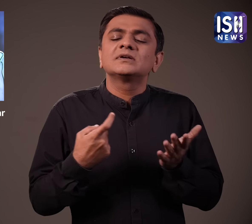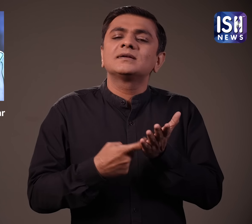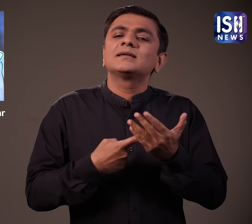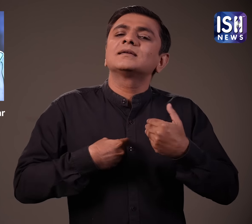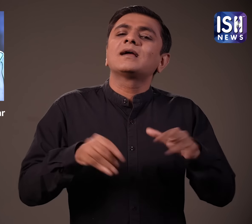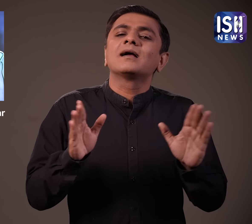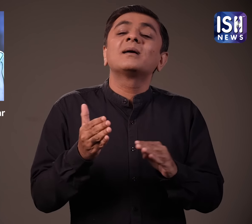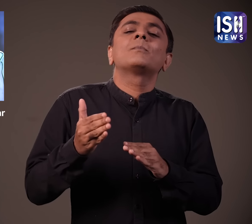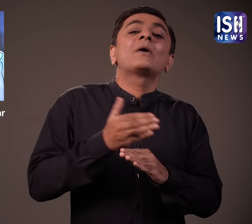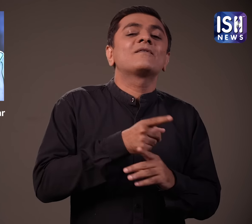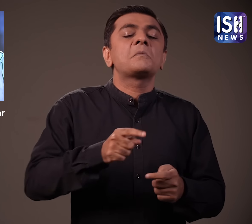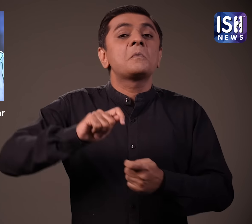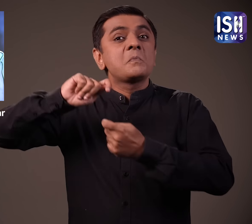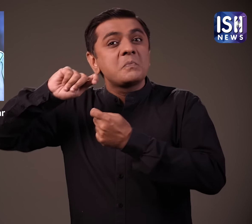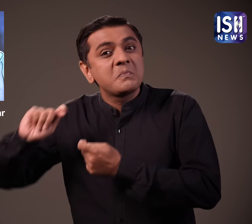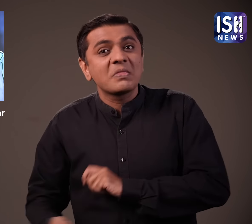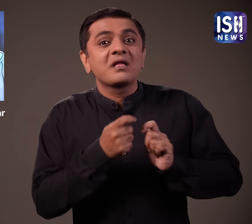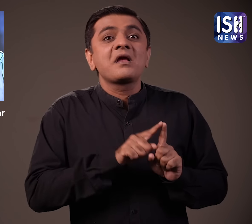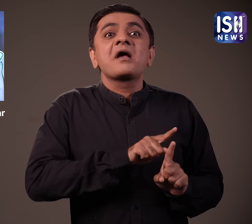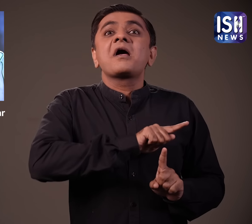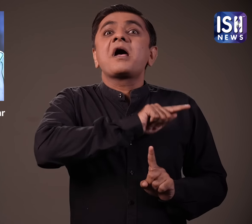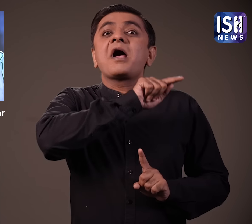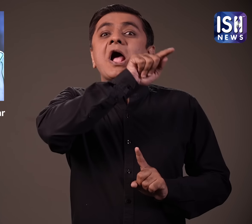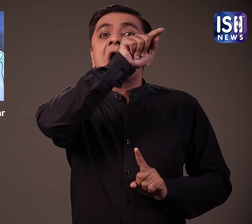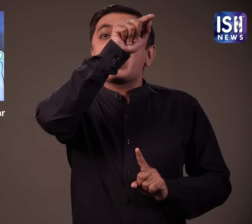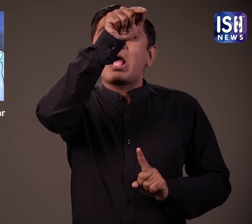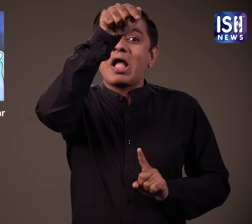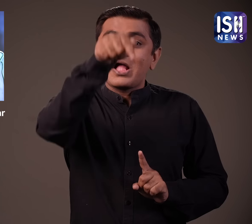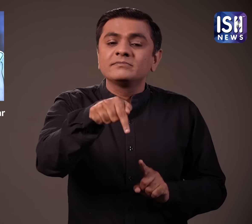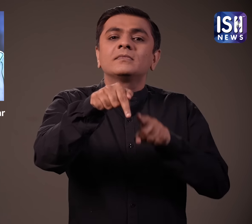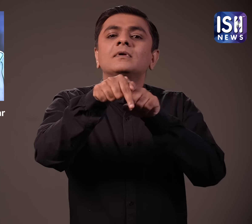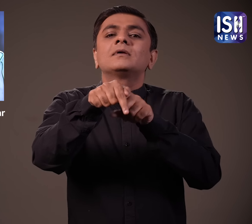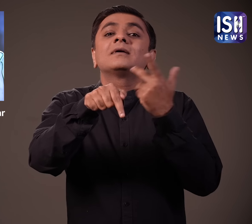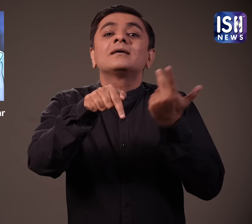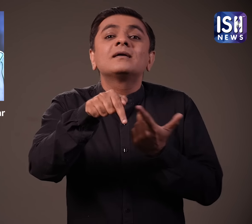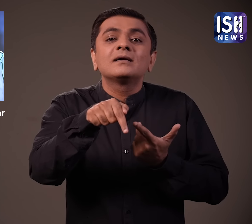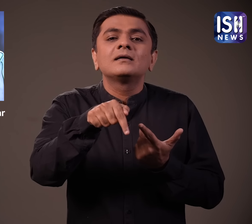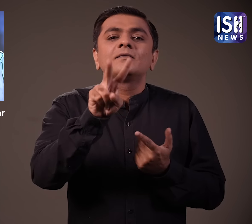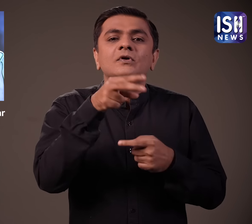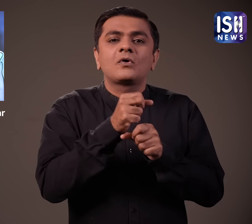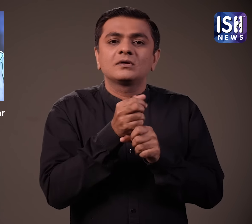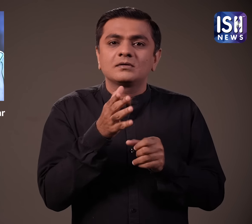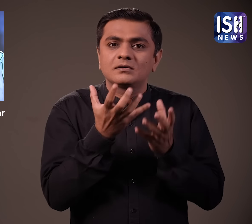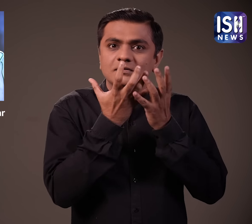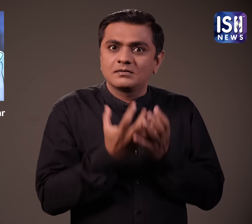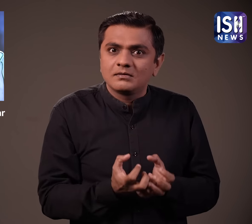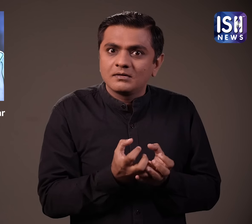मुलाकात हुई विराट कोली ने एलगर को कैच आउट किया लेकिन उन्होंने जश्न नहीं